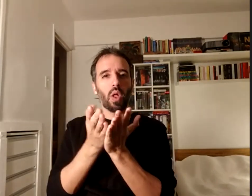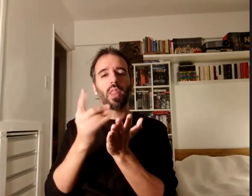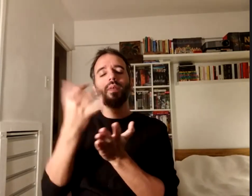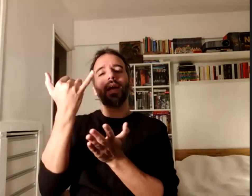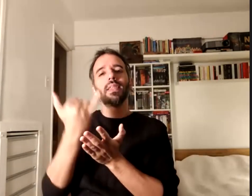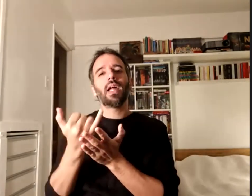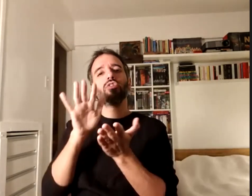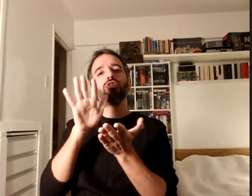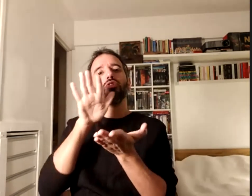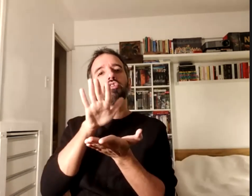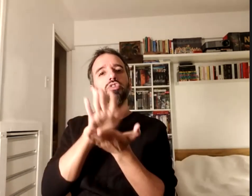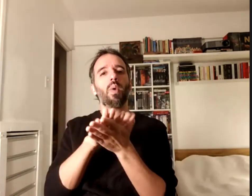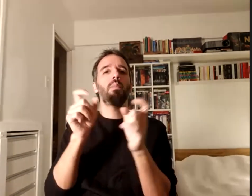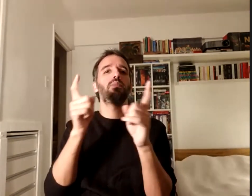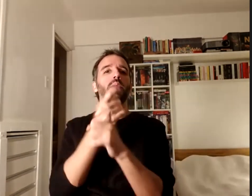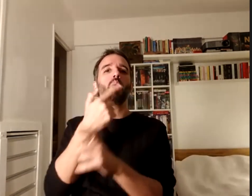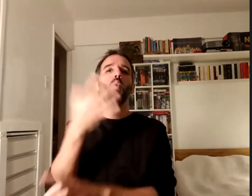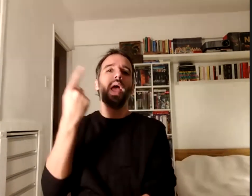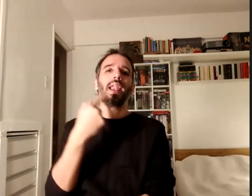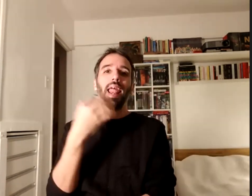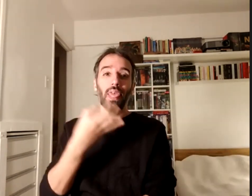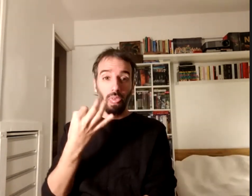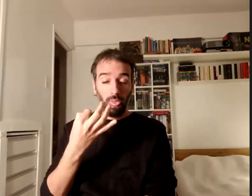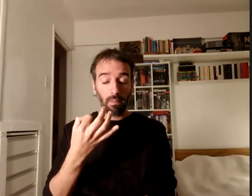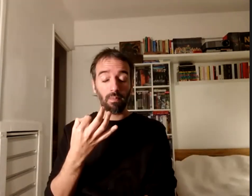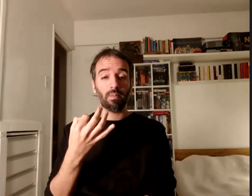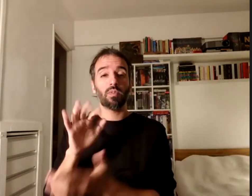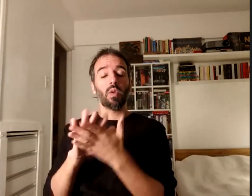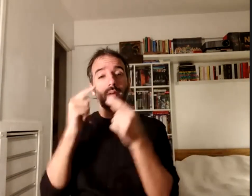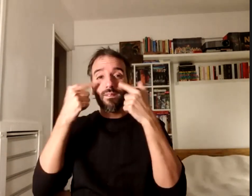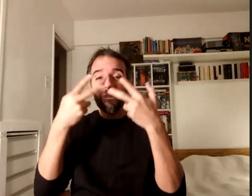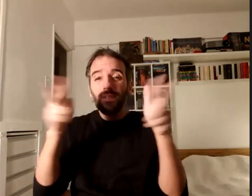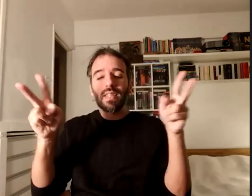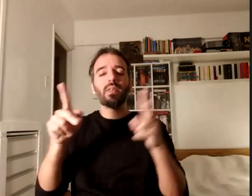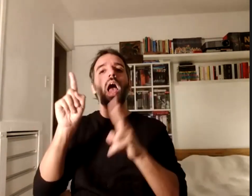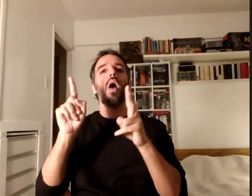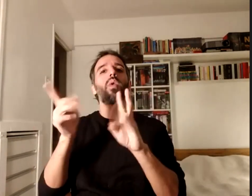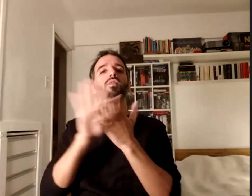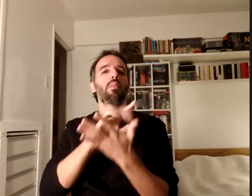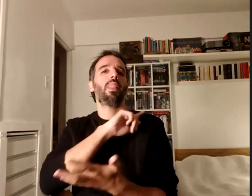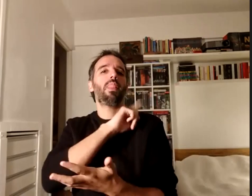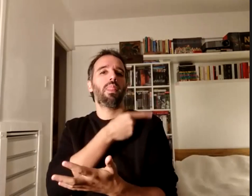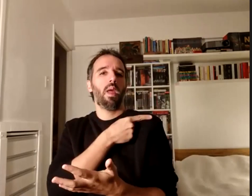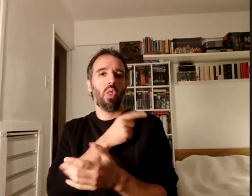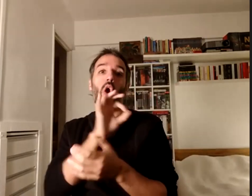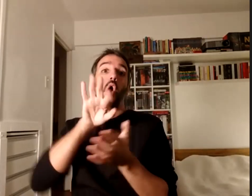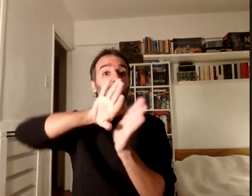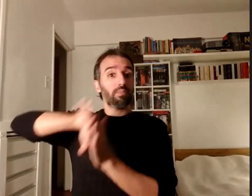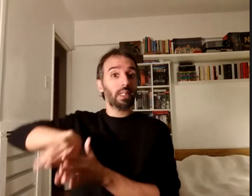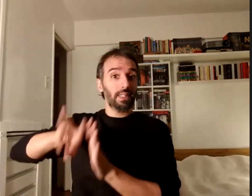problematizar una realidad de visibilizar al menos ciertas relaciones de poder o de exclusión que hace que las personas con